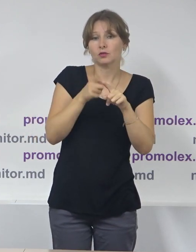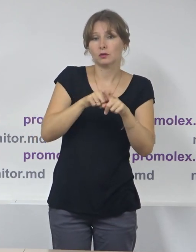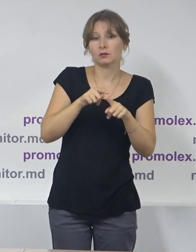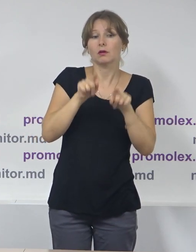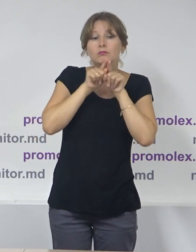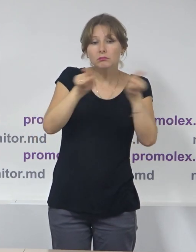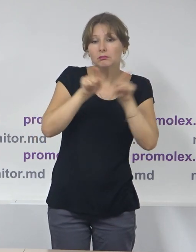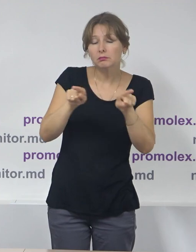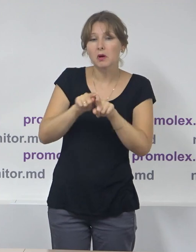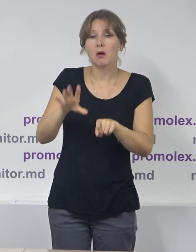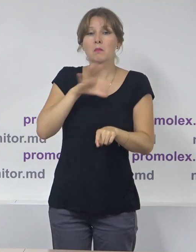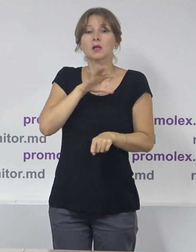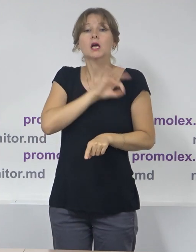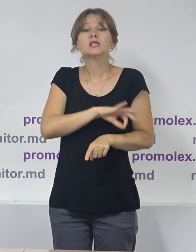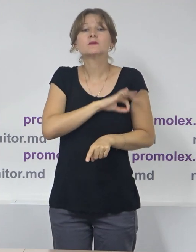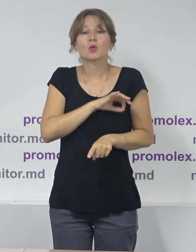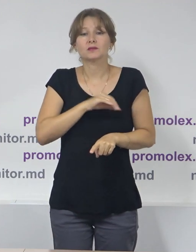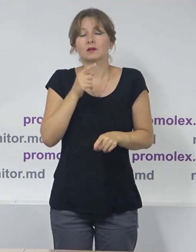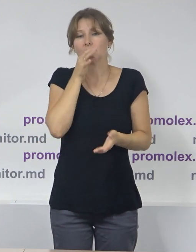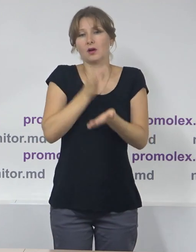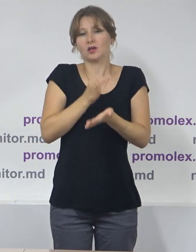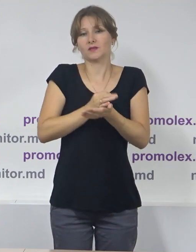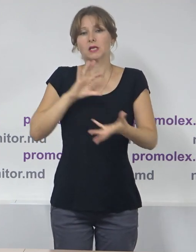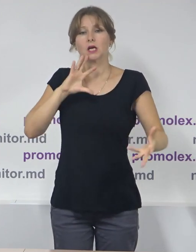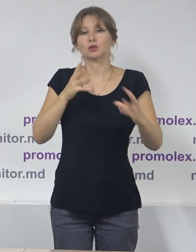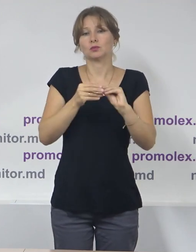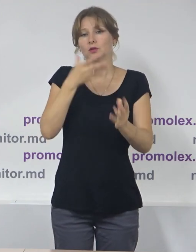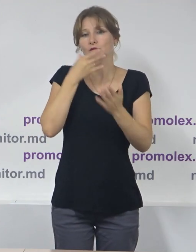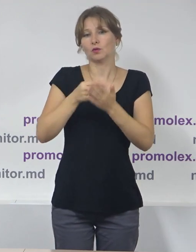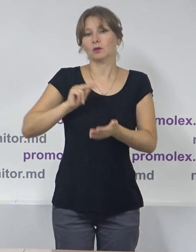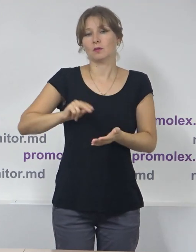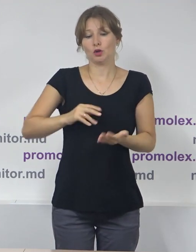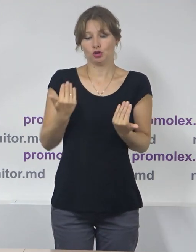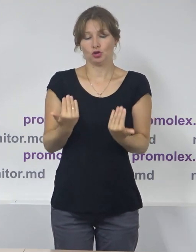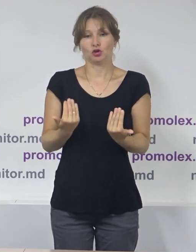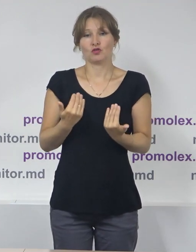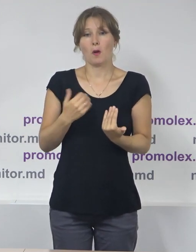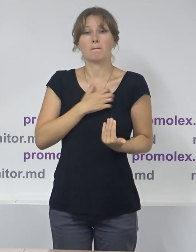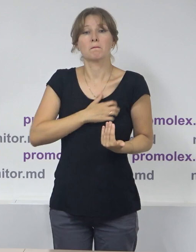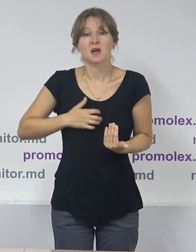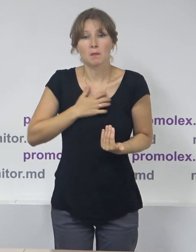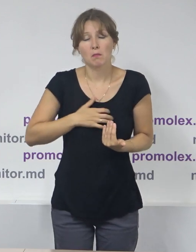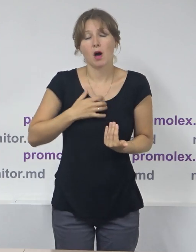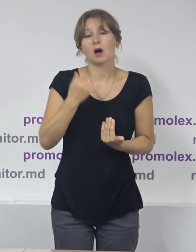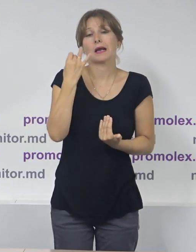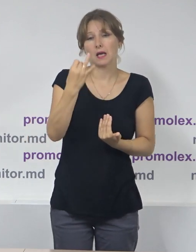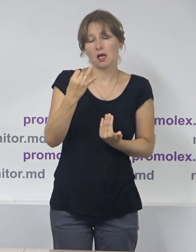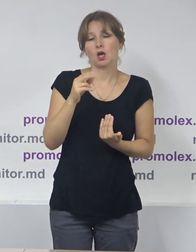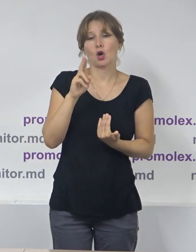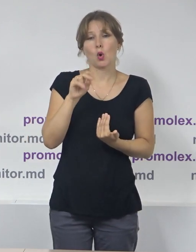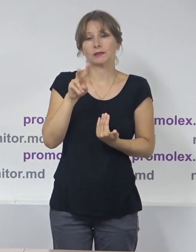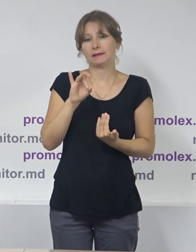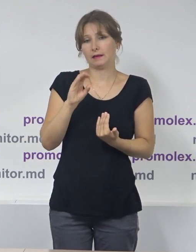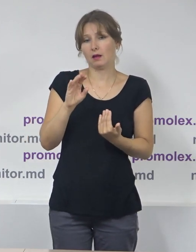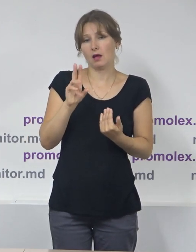a fost utilizat pentru a raporta rezultatele activității actualului primar și a consilierilor din perioada 2021